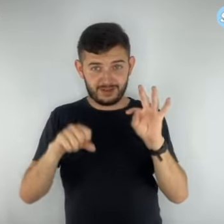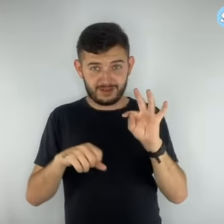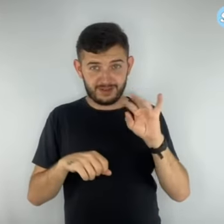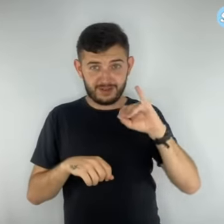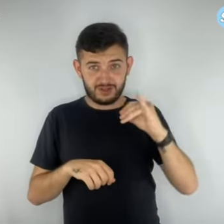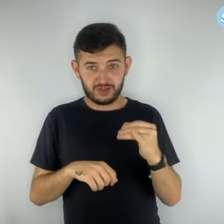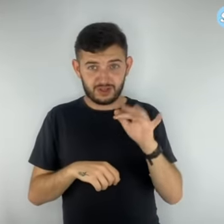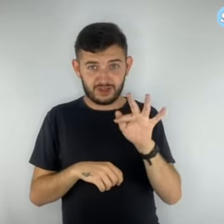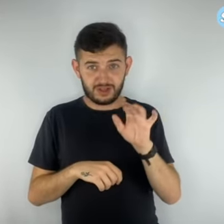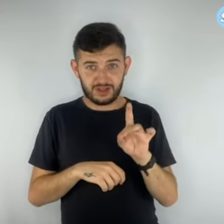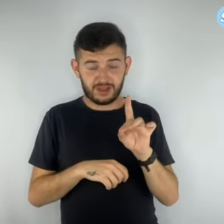Territórios,